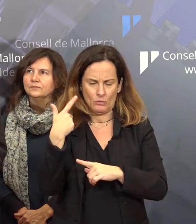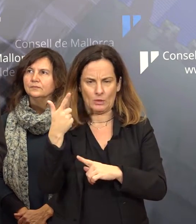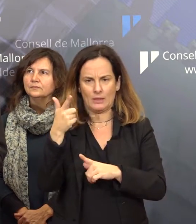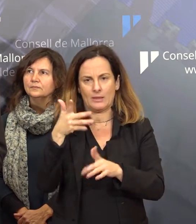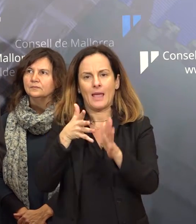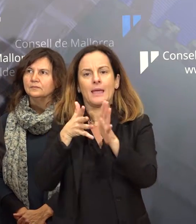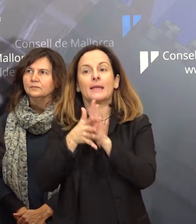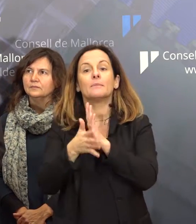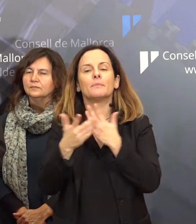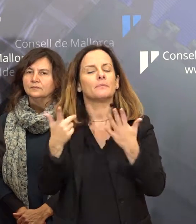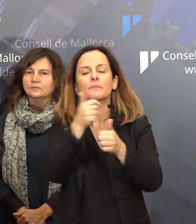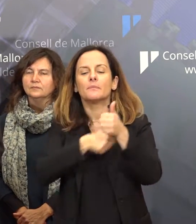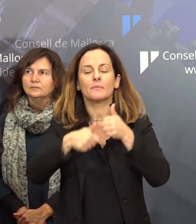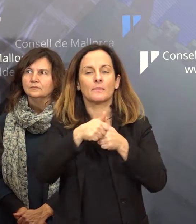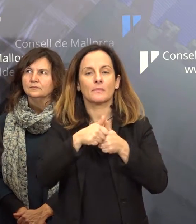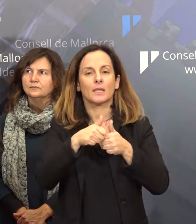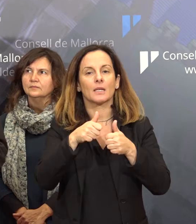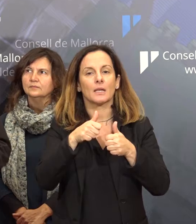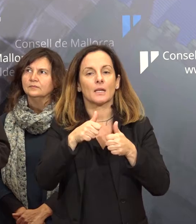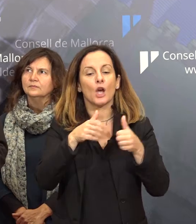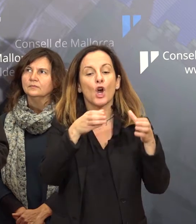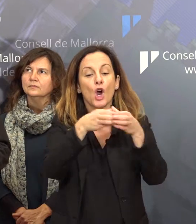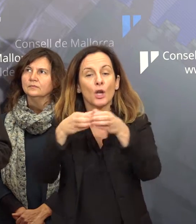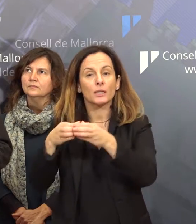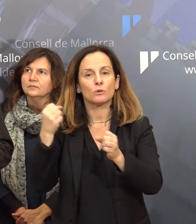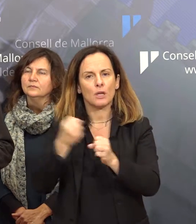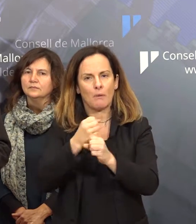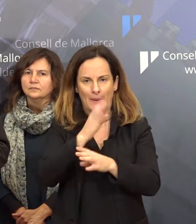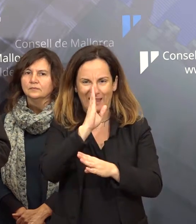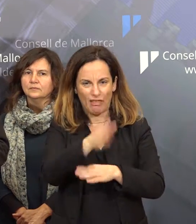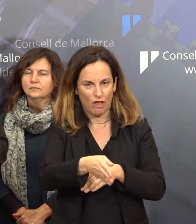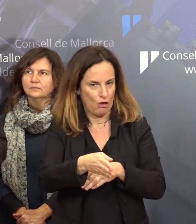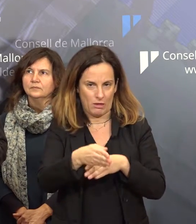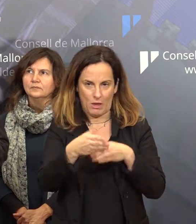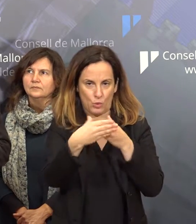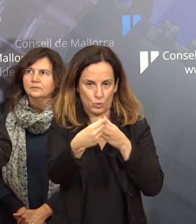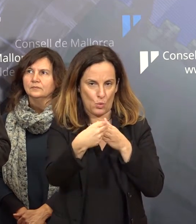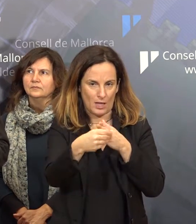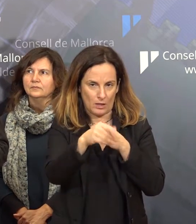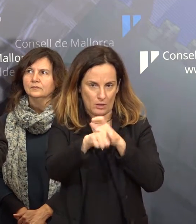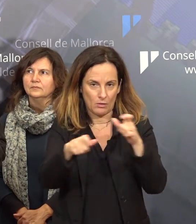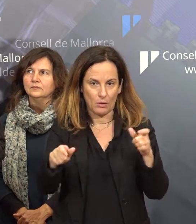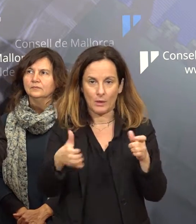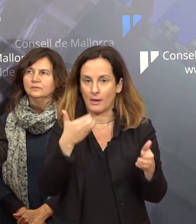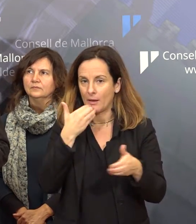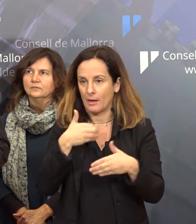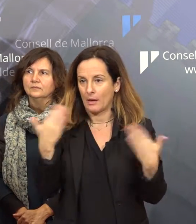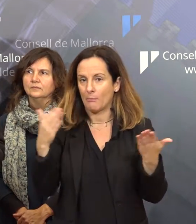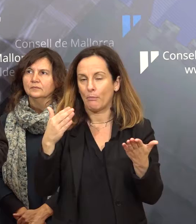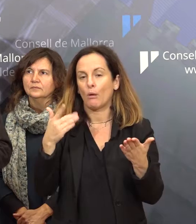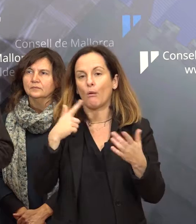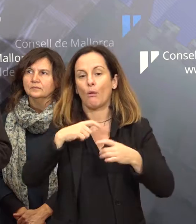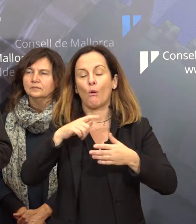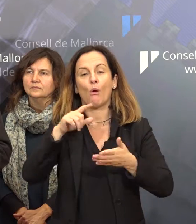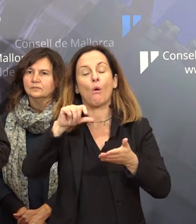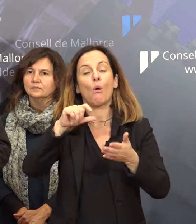prioritzat aquells col·lectius de treballadors que fan atenció directa a'usuari, bé sigui usuari de centres de gent gran però també